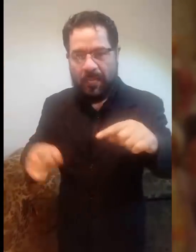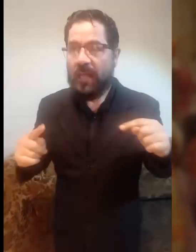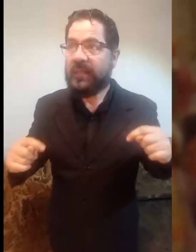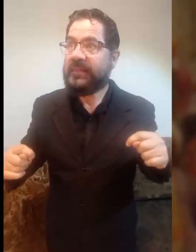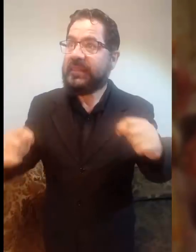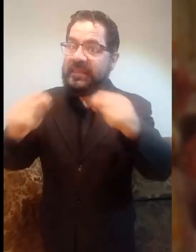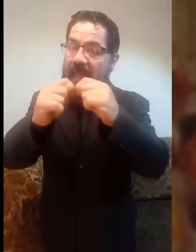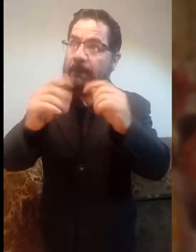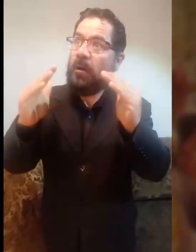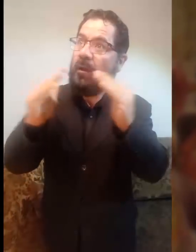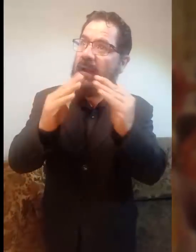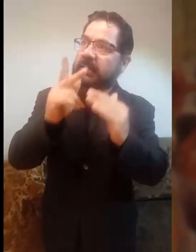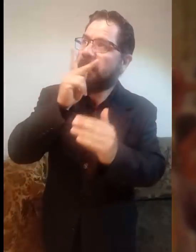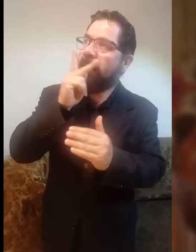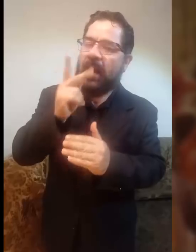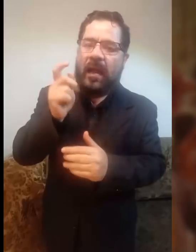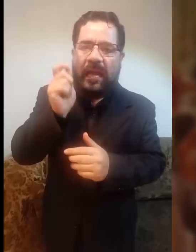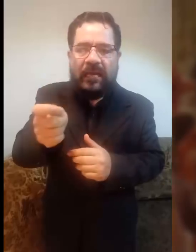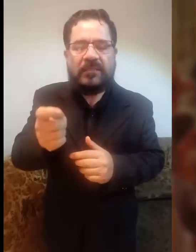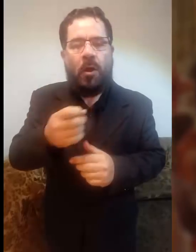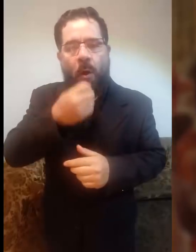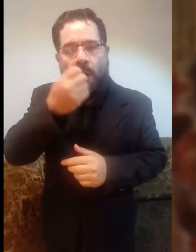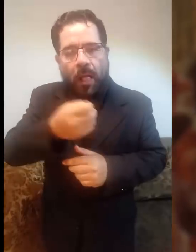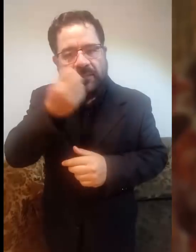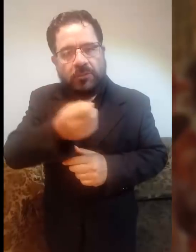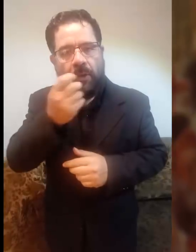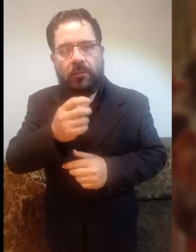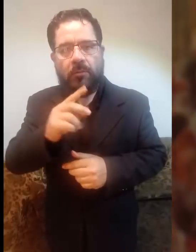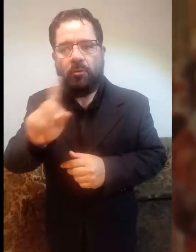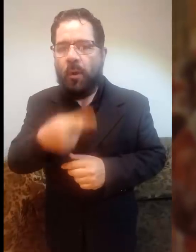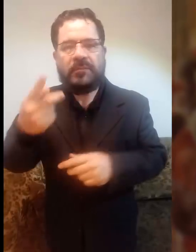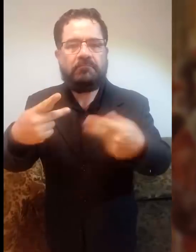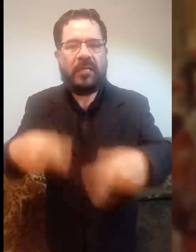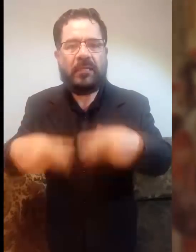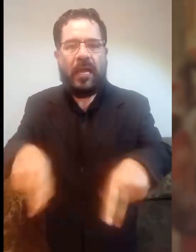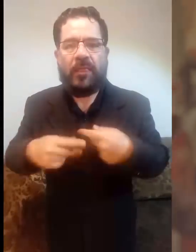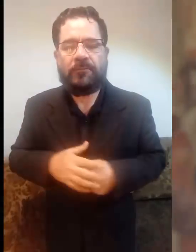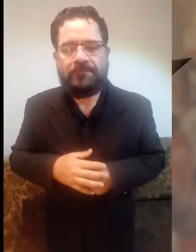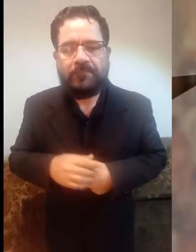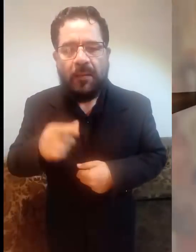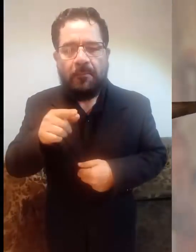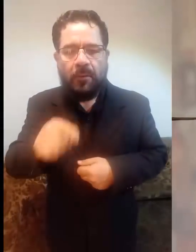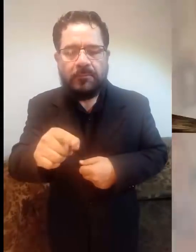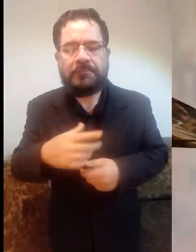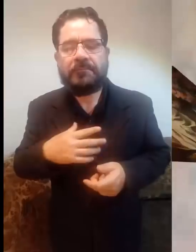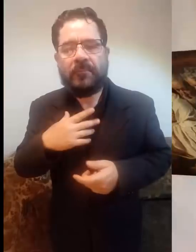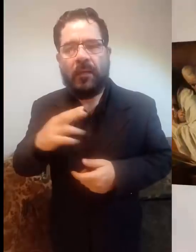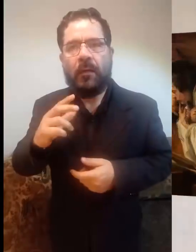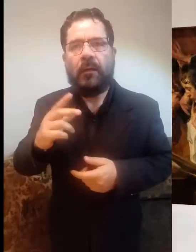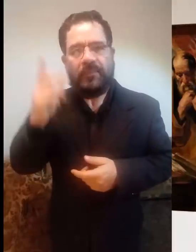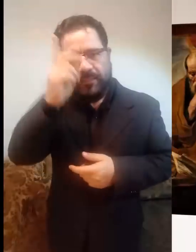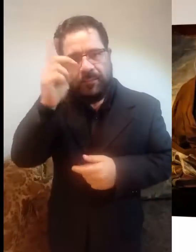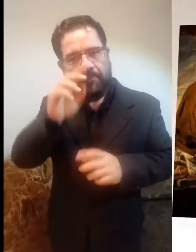de aquí, y no conviertan en un mercado la casa de mi padre. En ese momento sus discípulos se